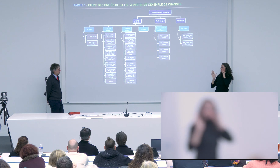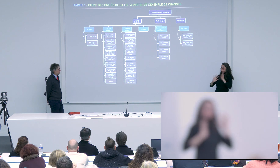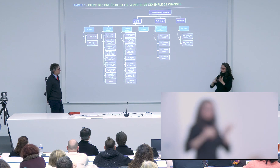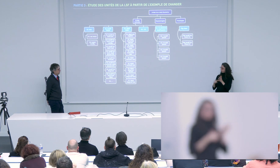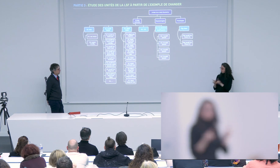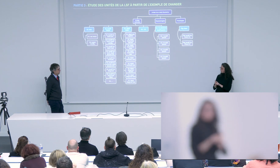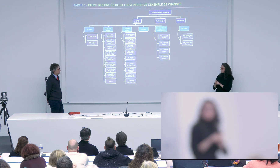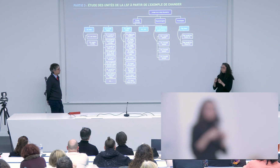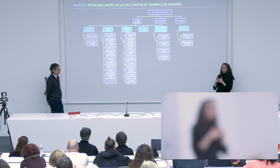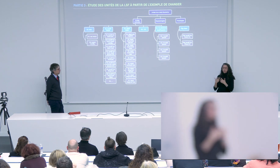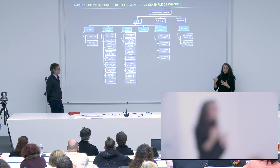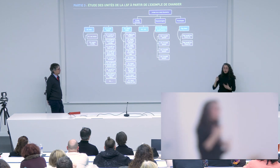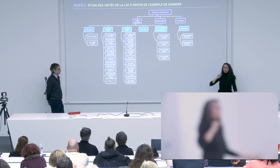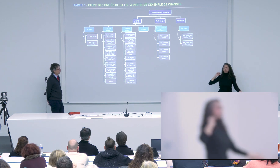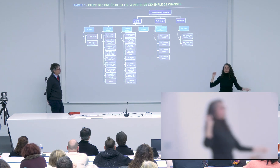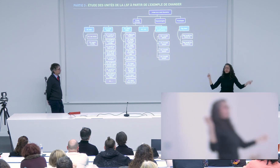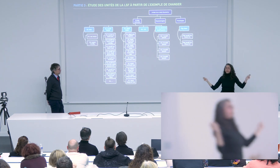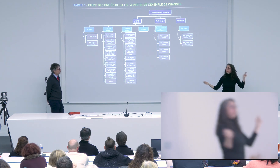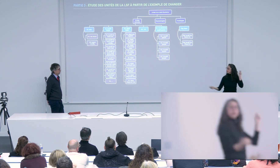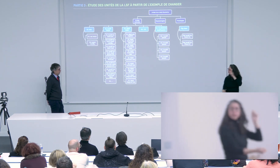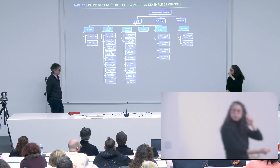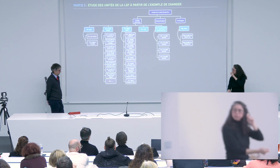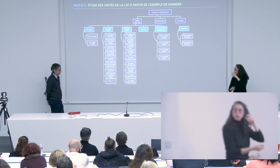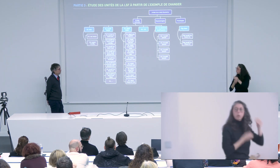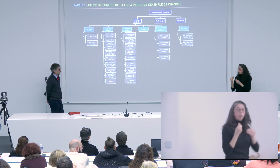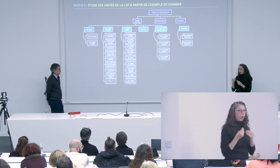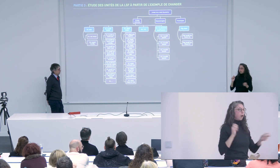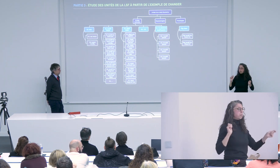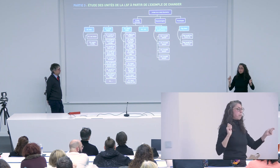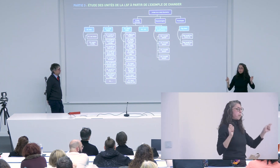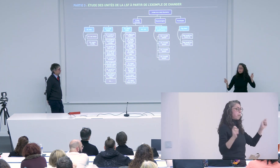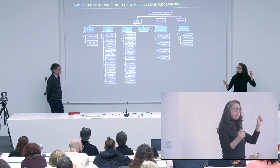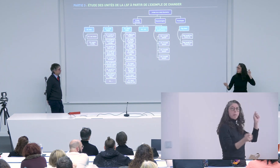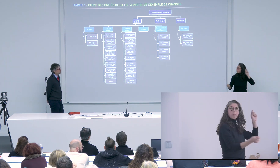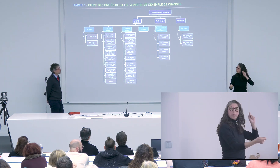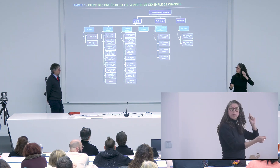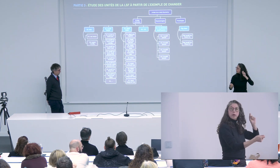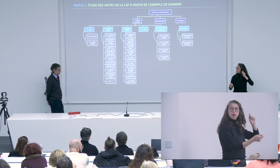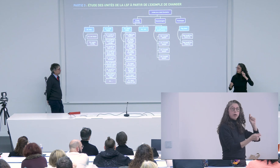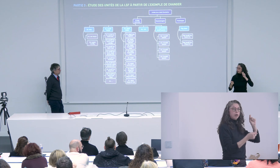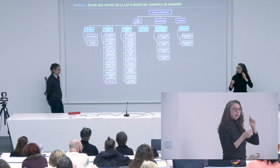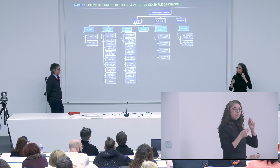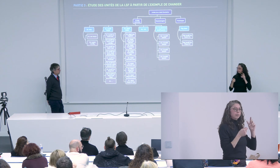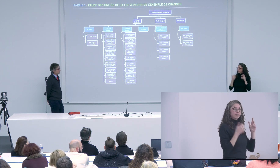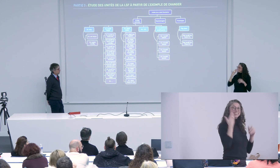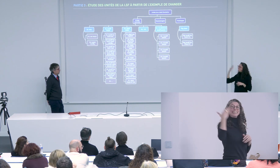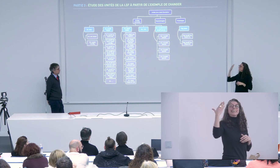donc il y a une labialisation avec le même avec le même signe pas de manuel par exemple celui-là ou celui-là